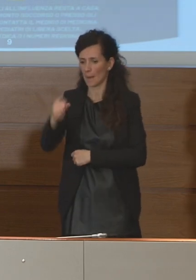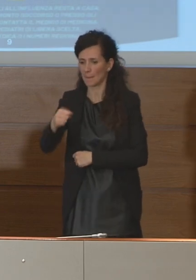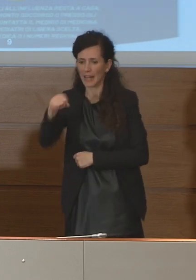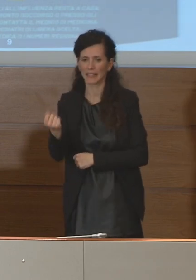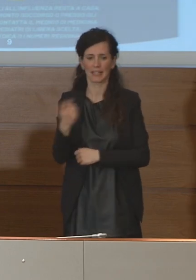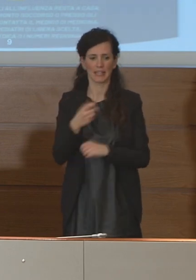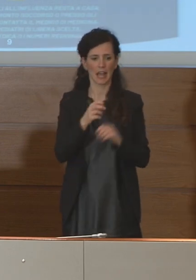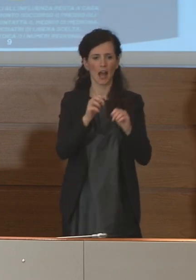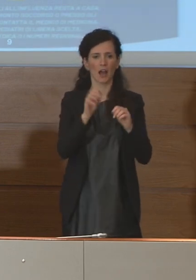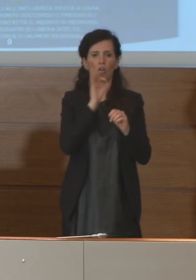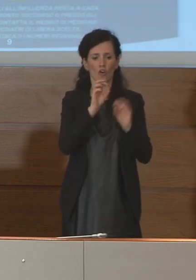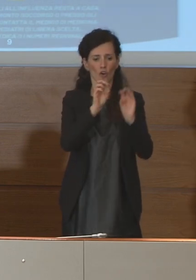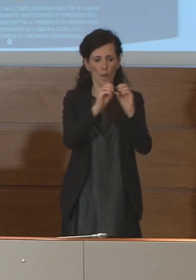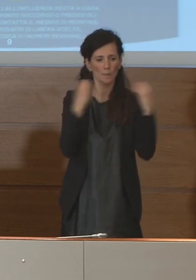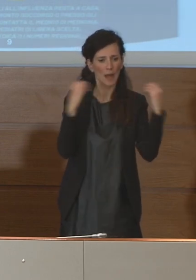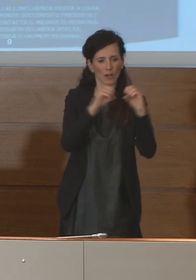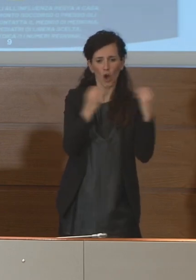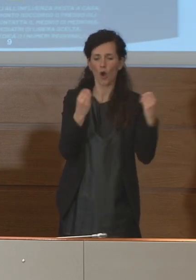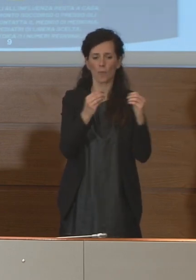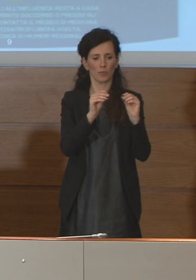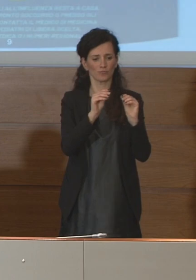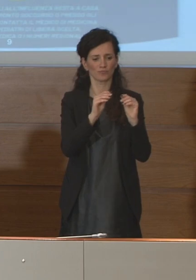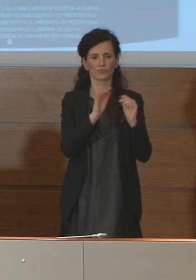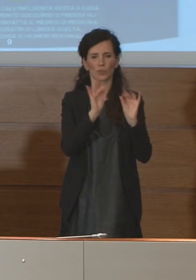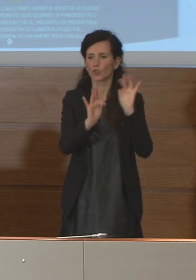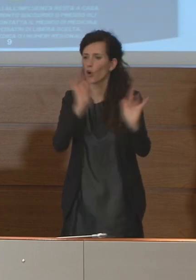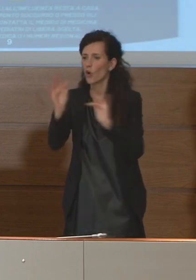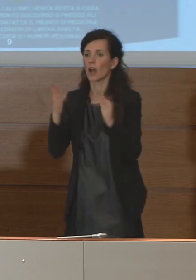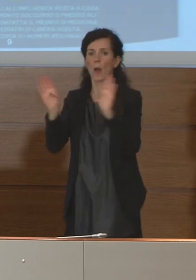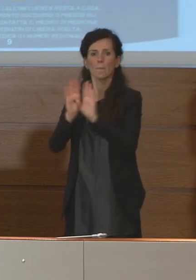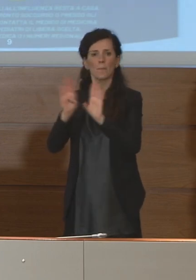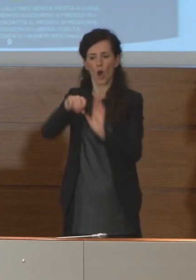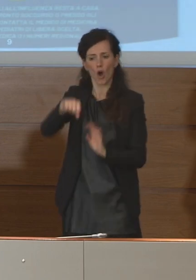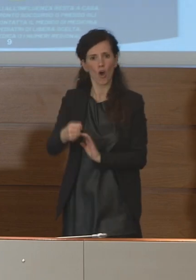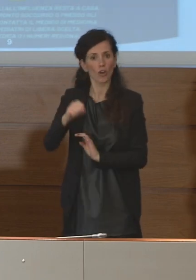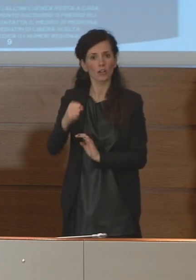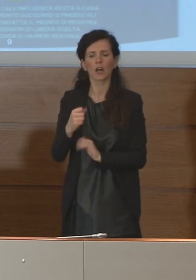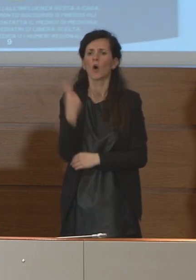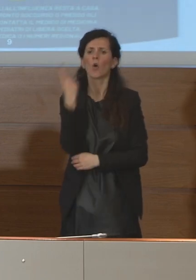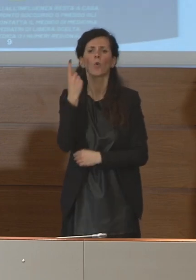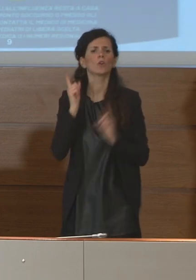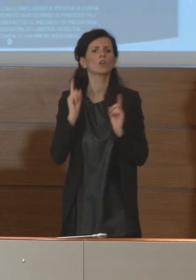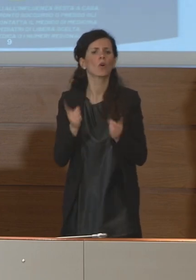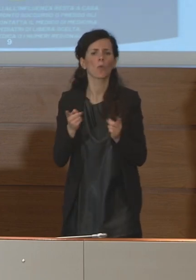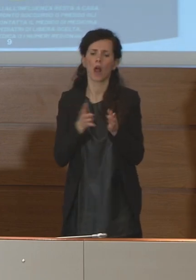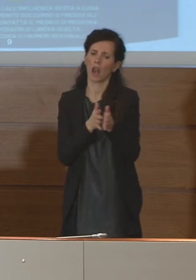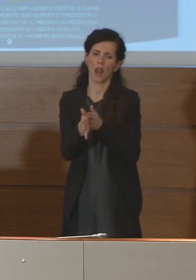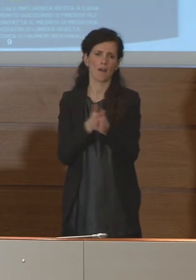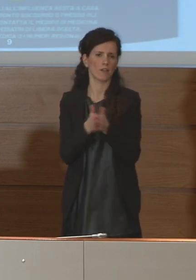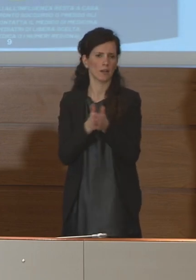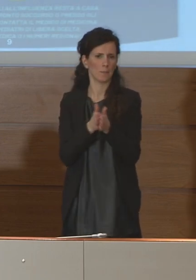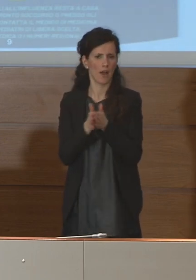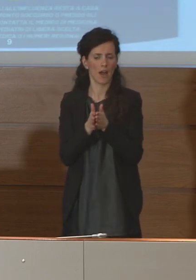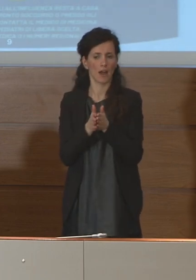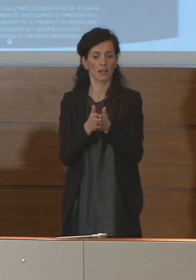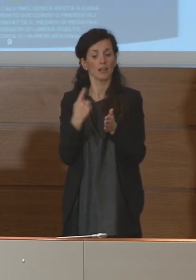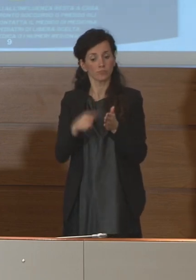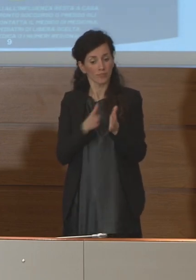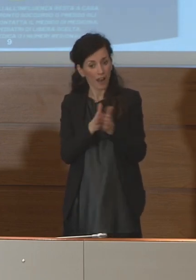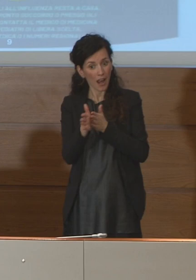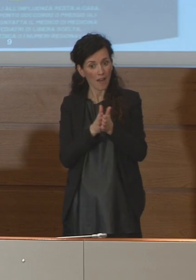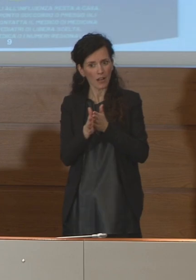porte l'unica garanzia è lavarci le mani perché non ci sarà mai nessuna condizione che possa